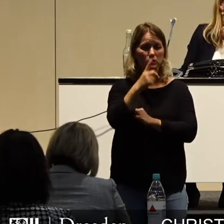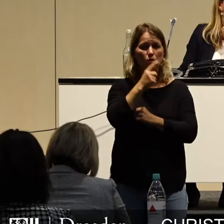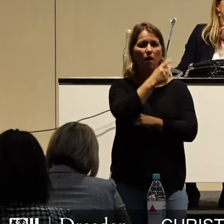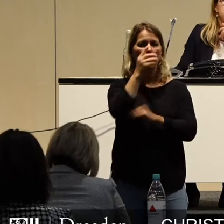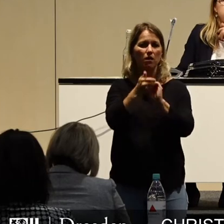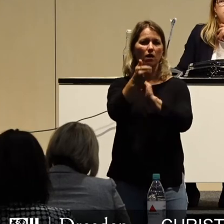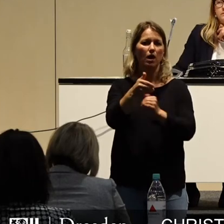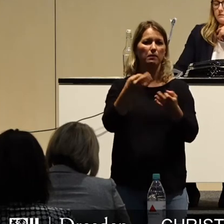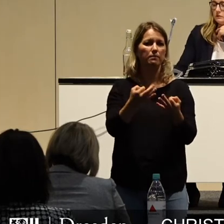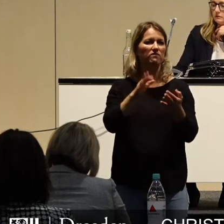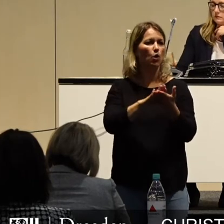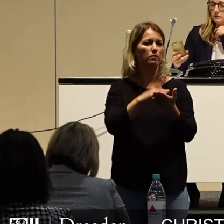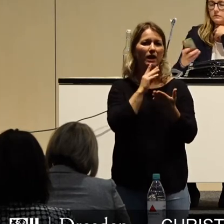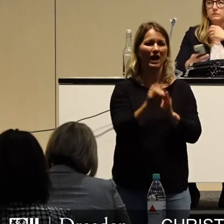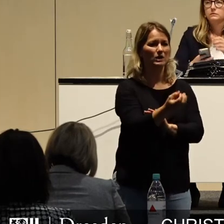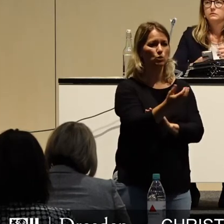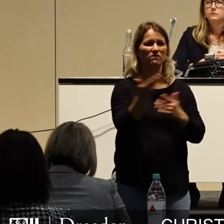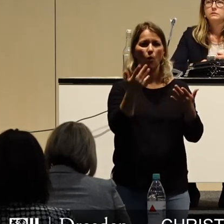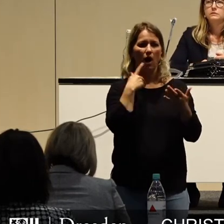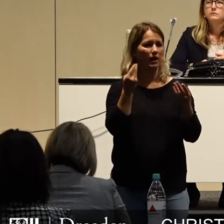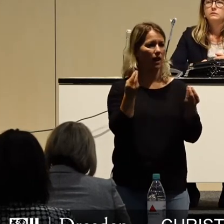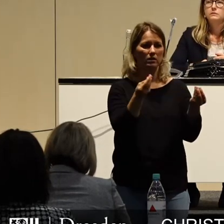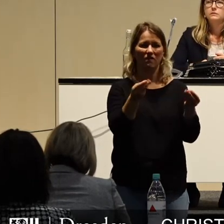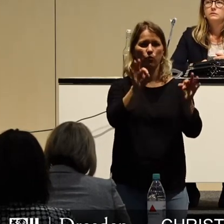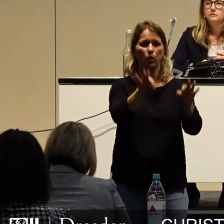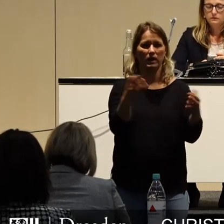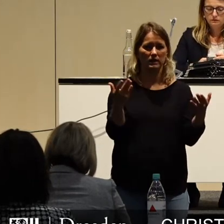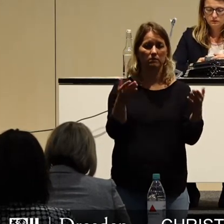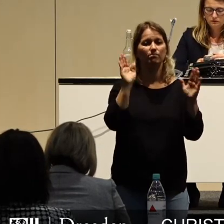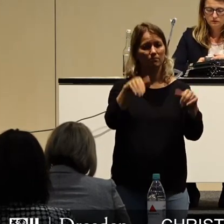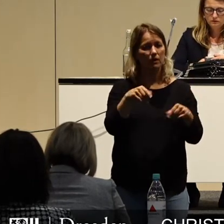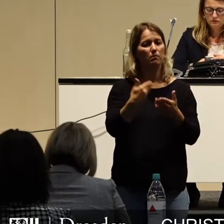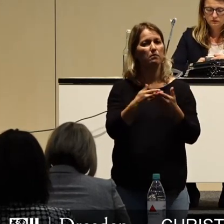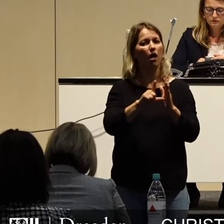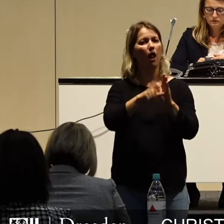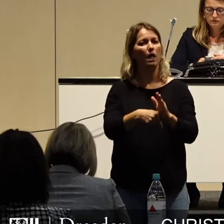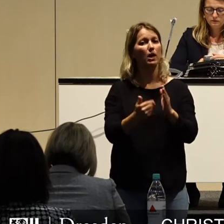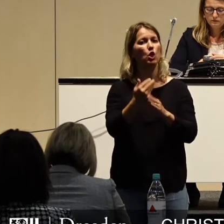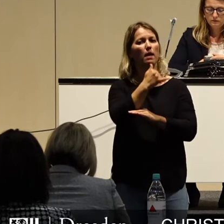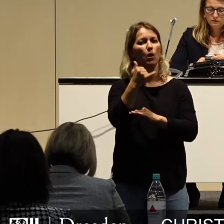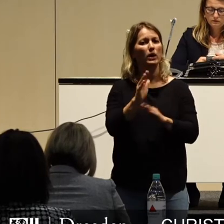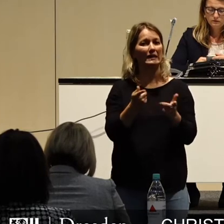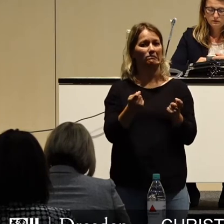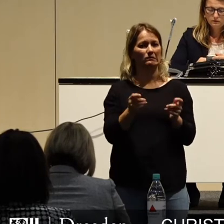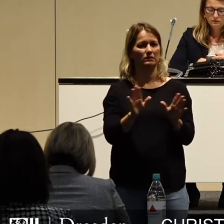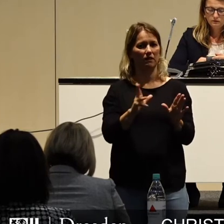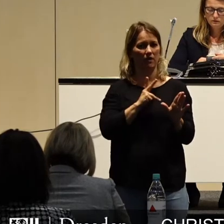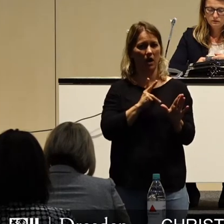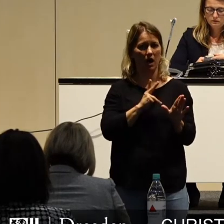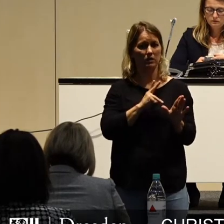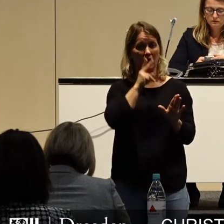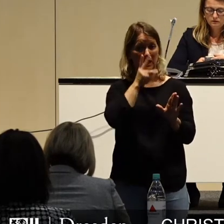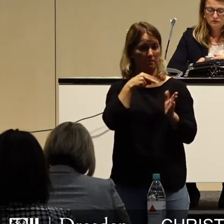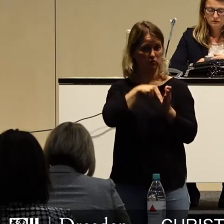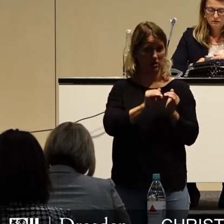ausreichenden Ressourcen haben, um das Geld zu verbauen. Da kann man vielleicht auch mal ein halbes Jahr keine neuen Projekte anschieben und den Bestand, den man hat,